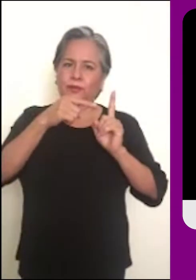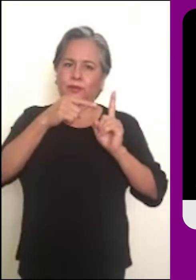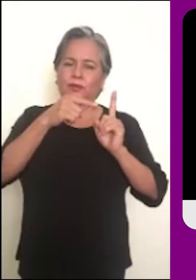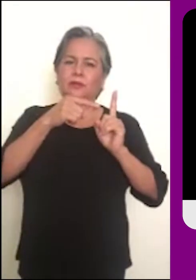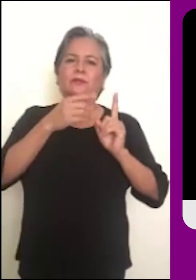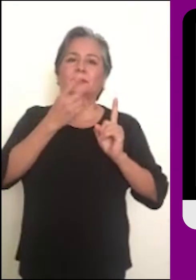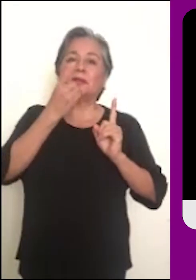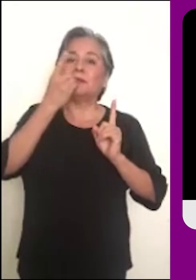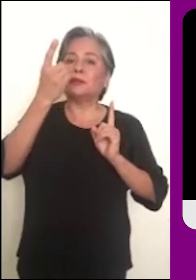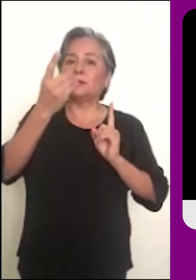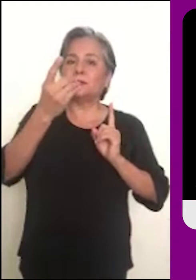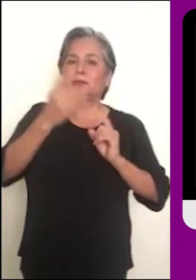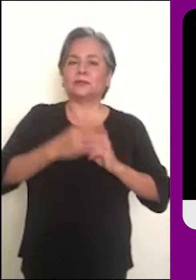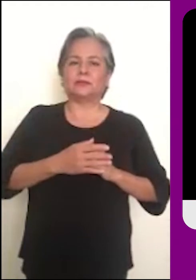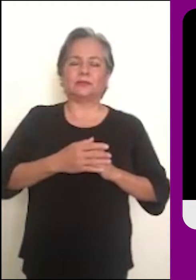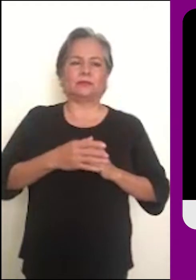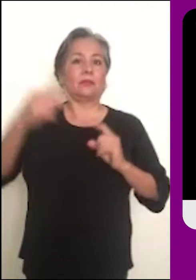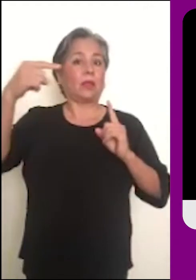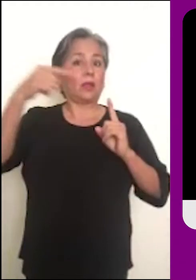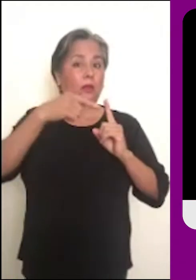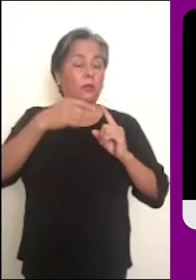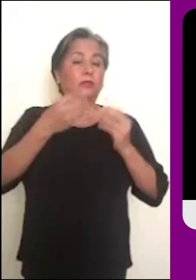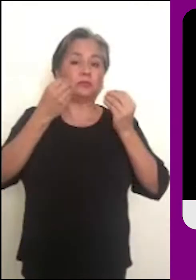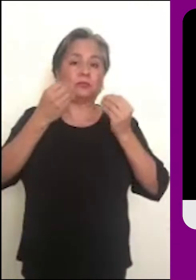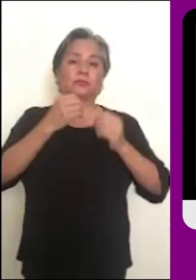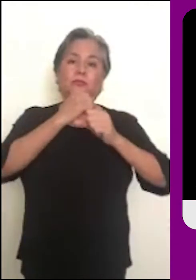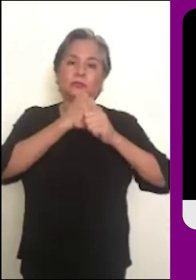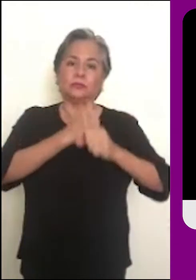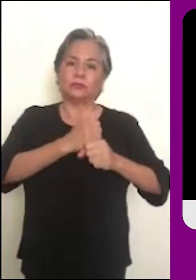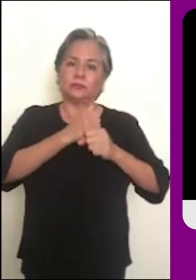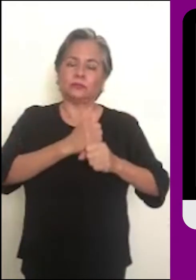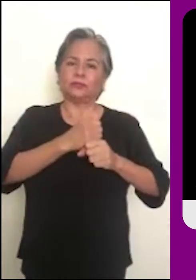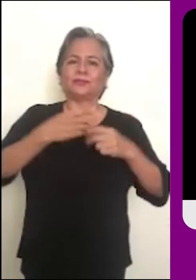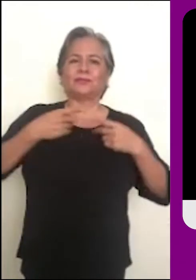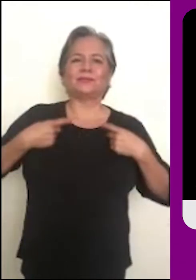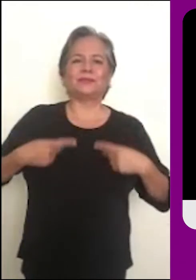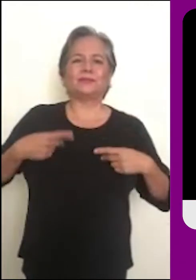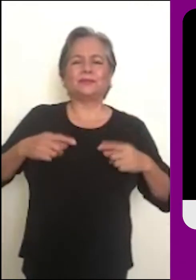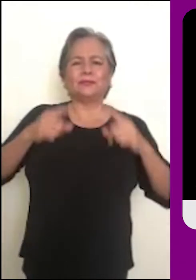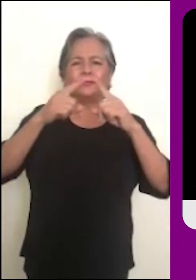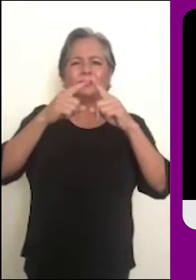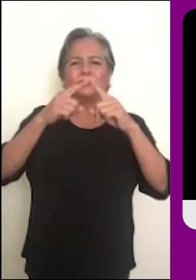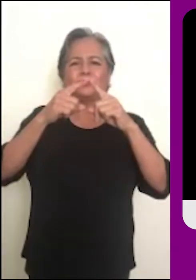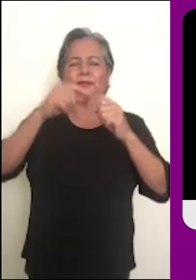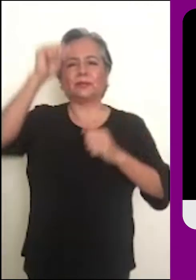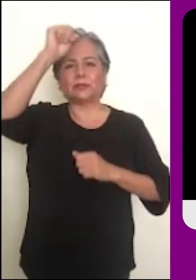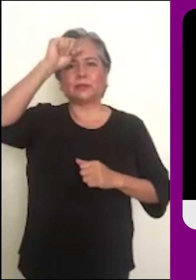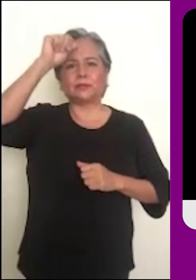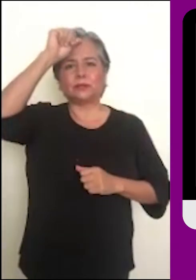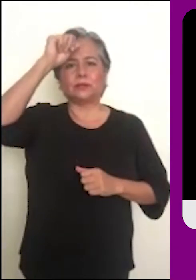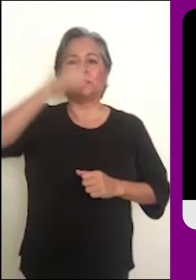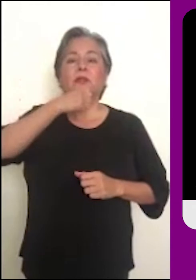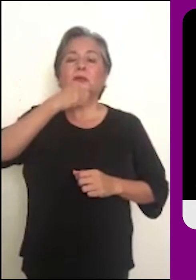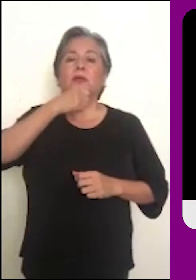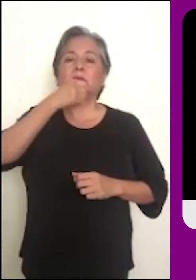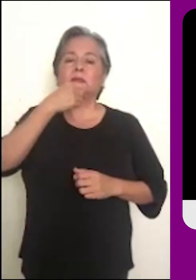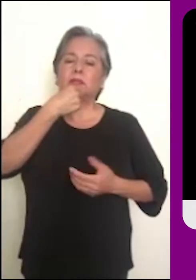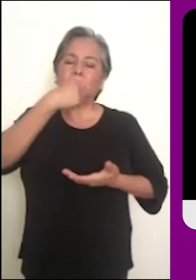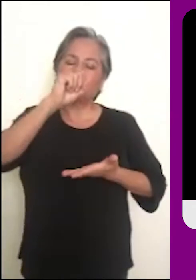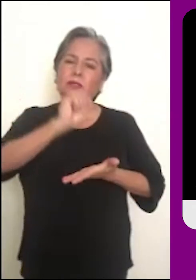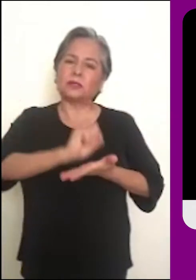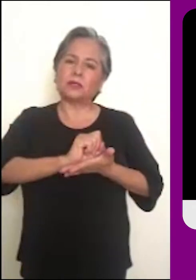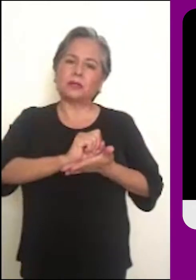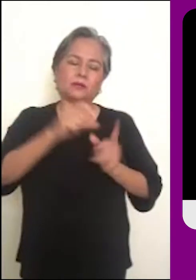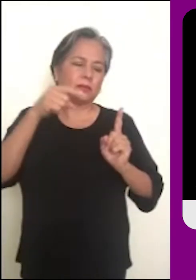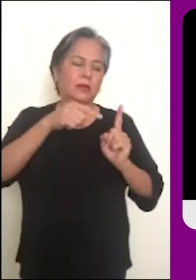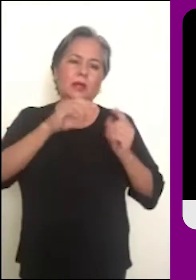Jesús dijo a sus discípulos, Es necesario que el Hijo del Hombre sufra mucho, que sea rechazado por los ancianos,